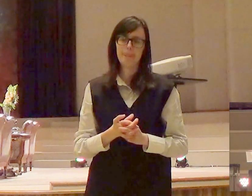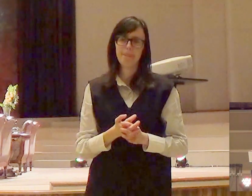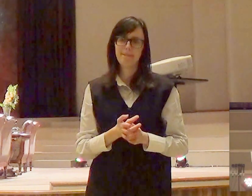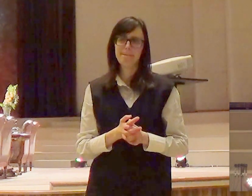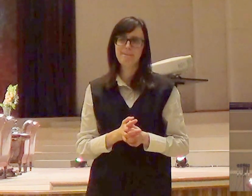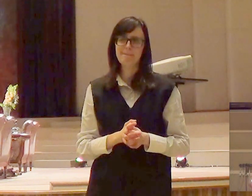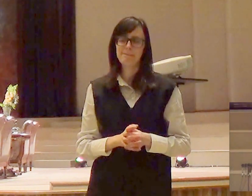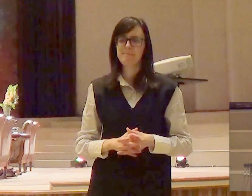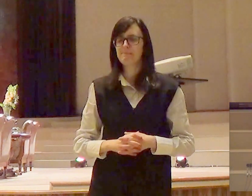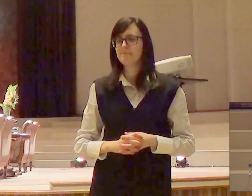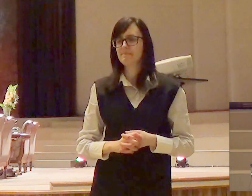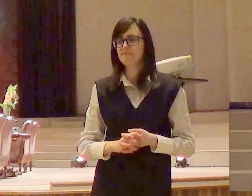está frio